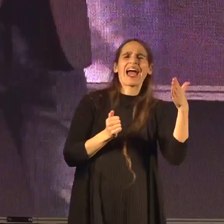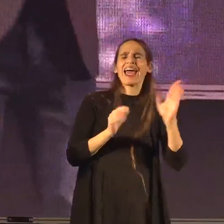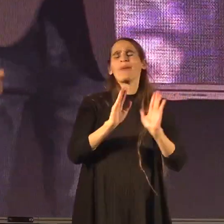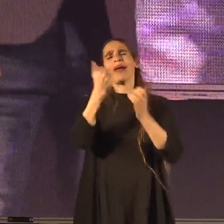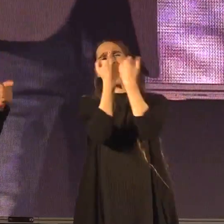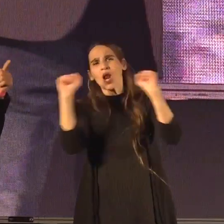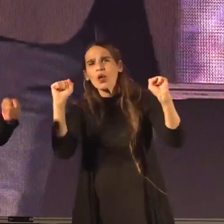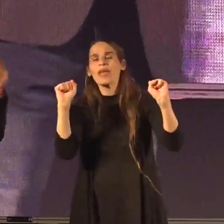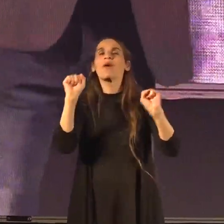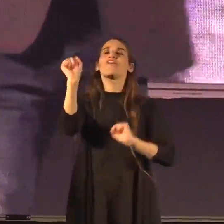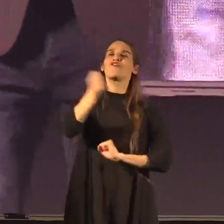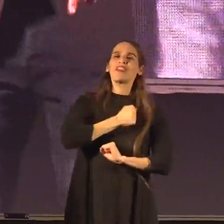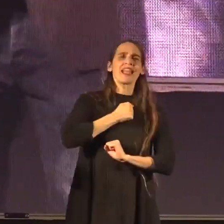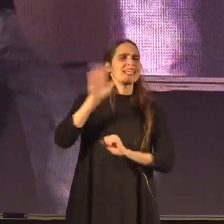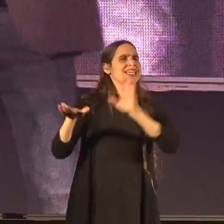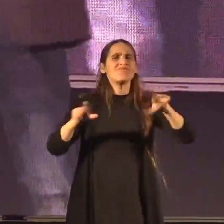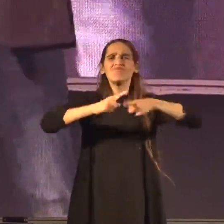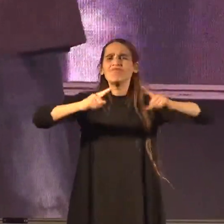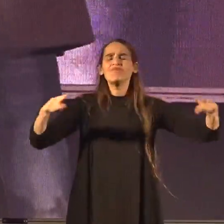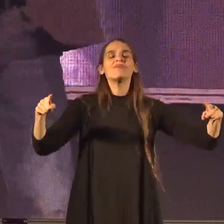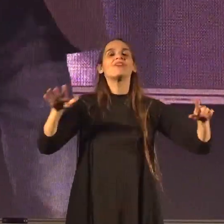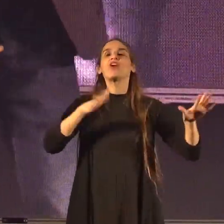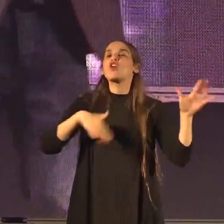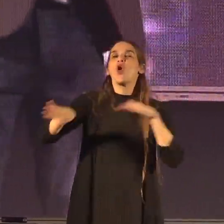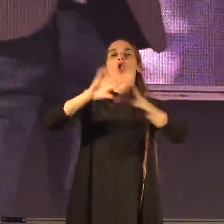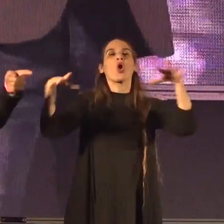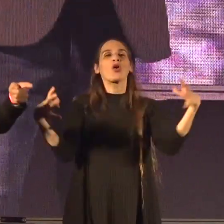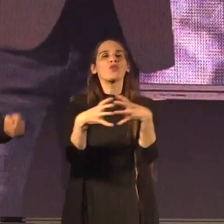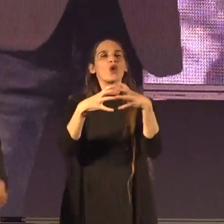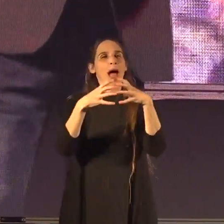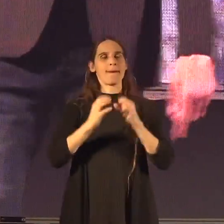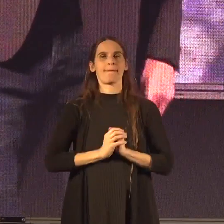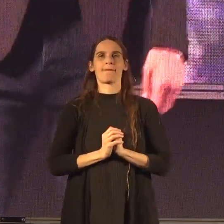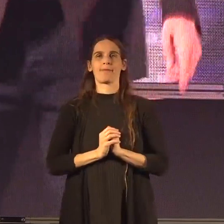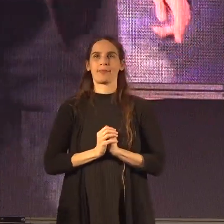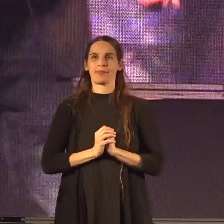חילוניים ודתיים וכל קבוצות העם